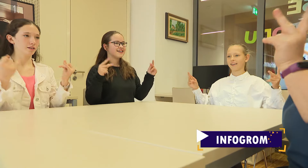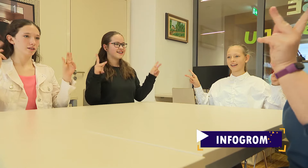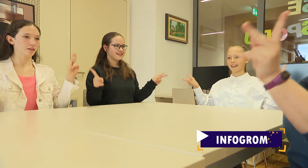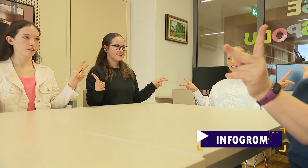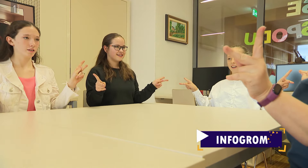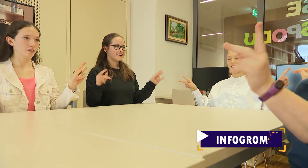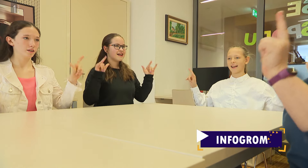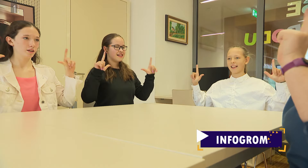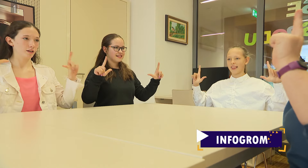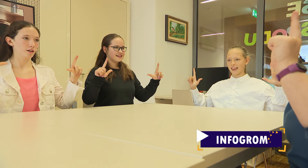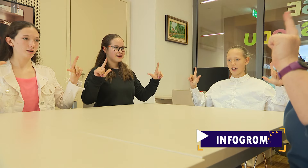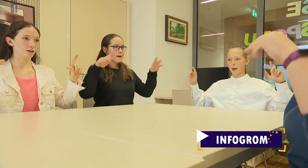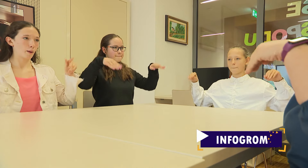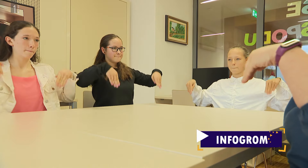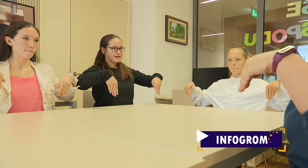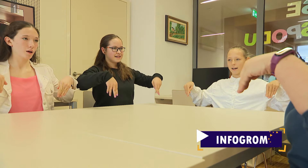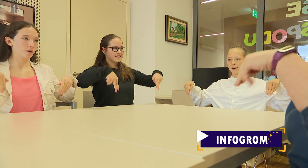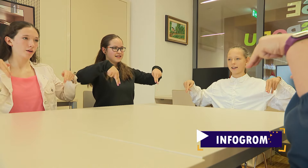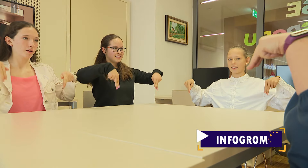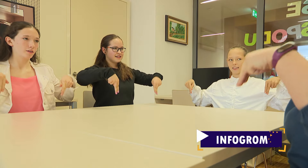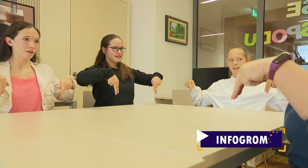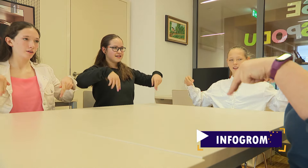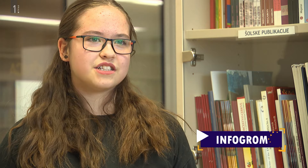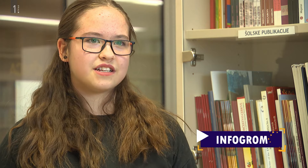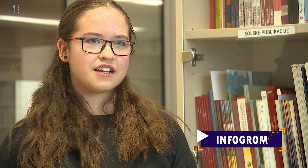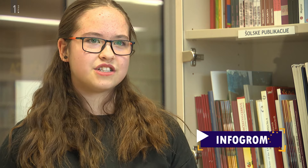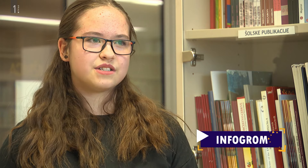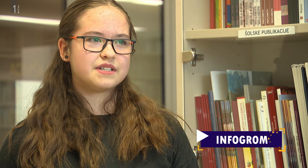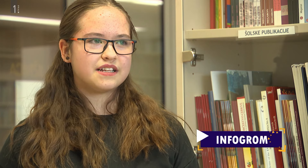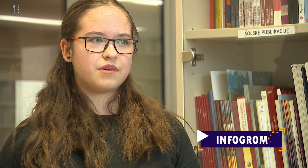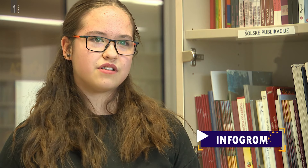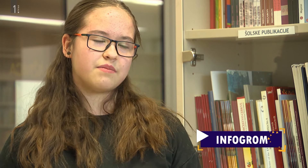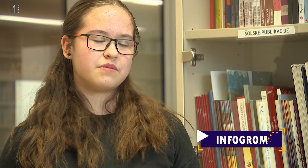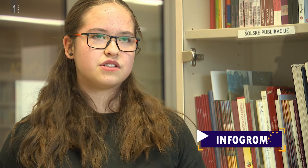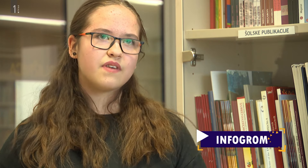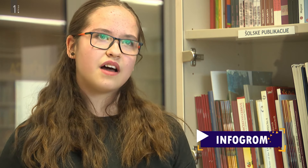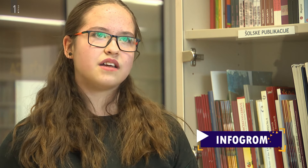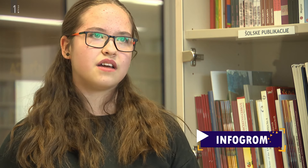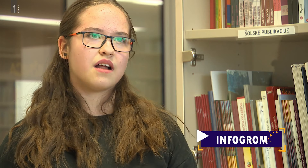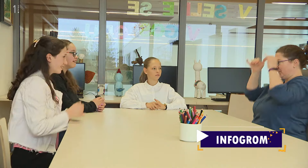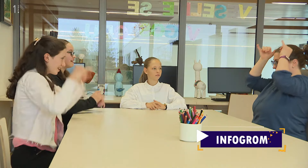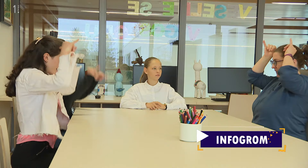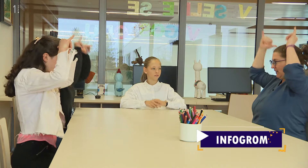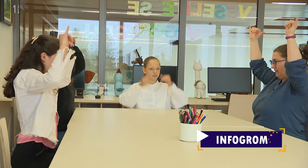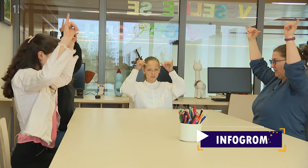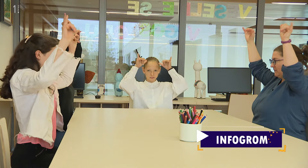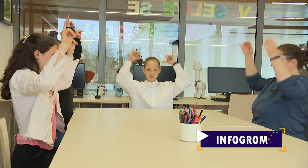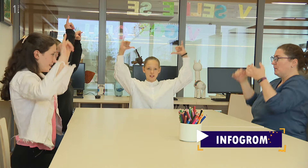da pač veš kakšne črke. Potem pa začneš z besedami kot na primer živali ali pa po klici.